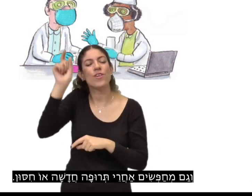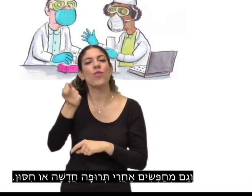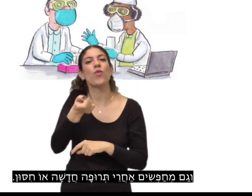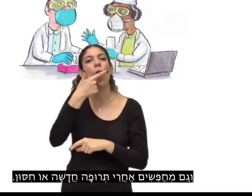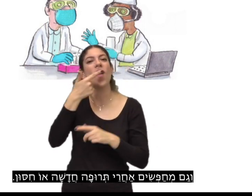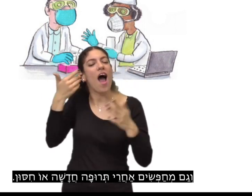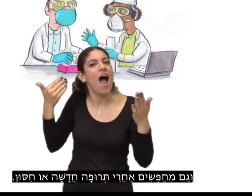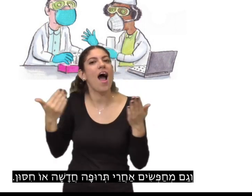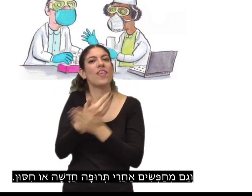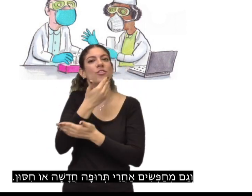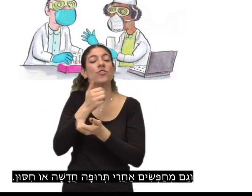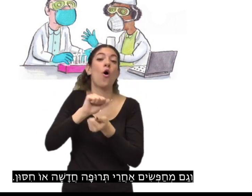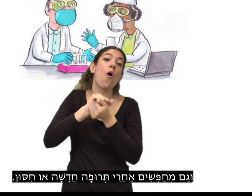או חיסון.